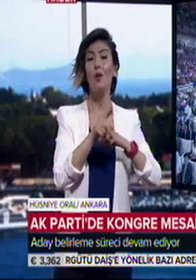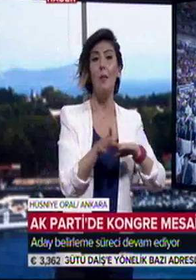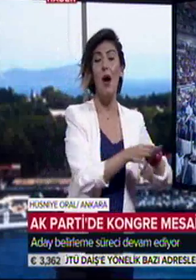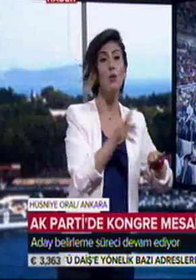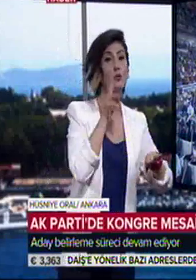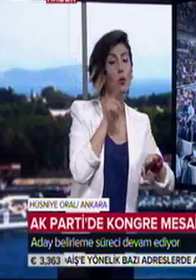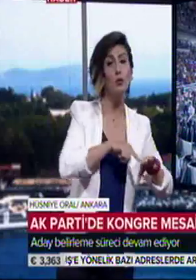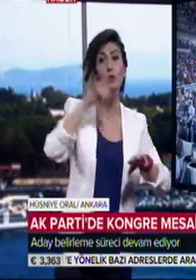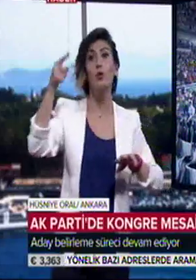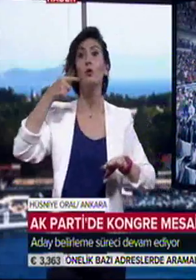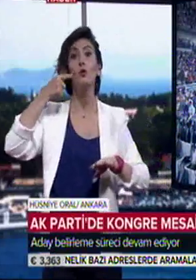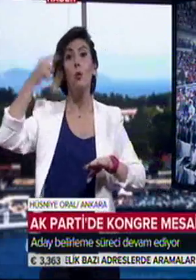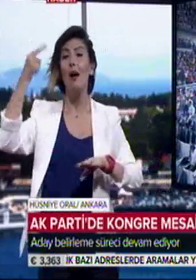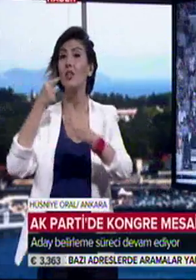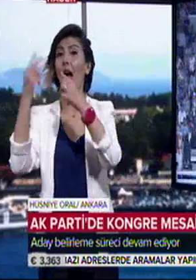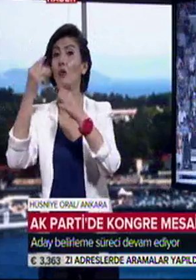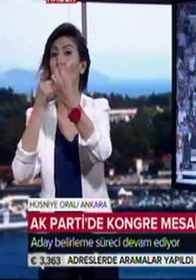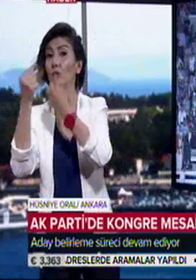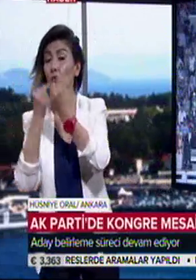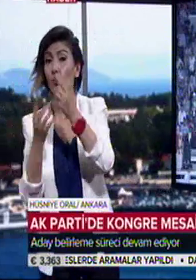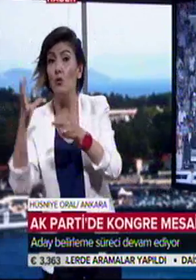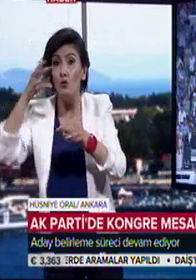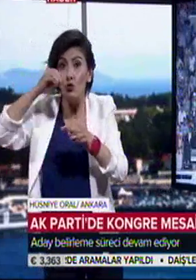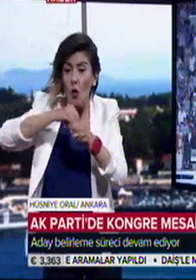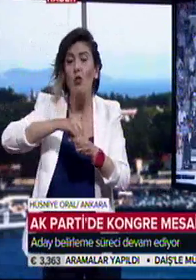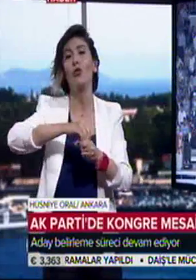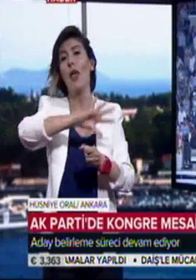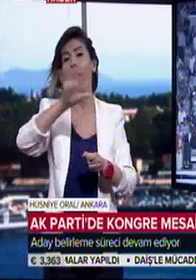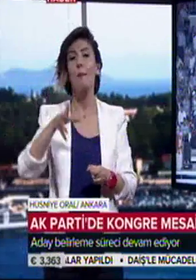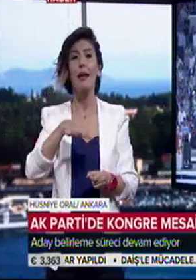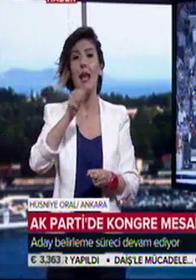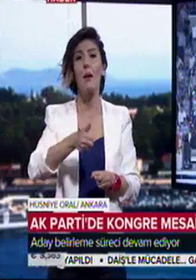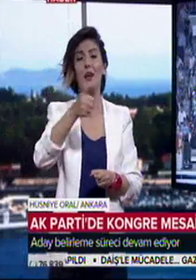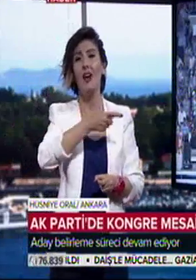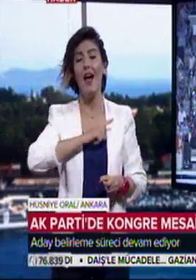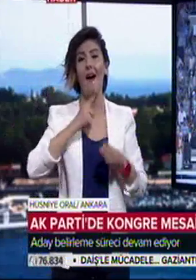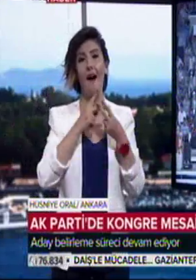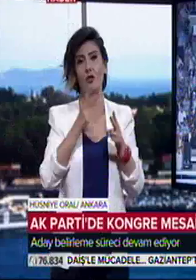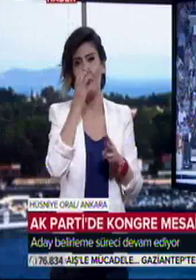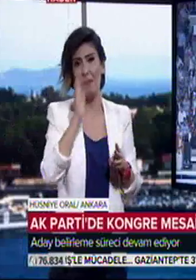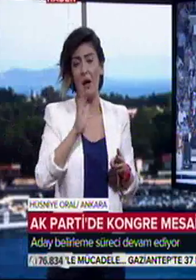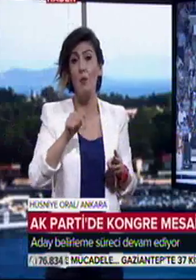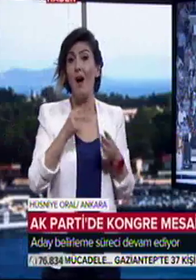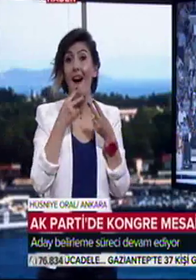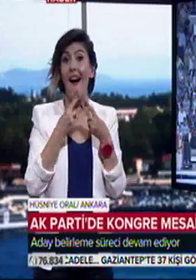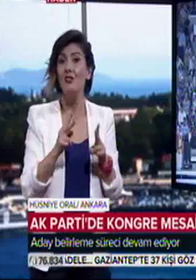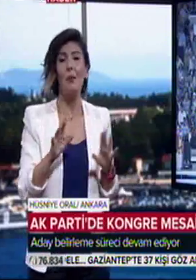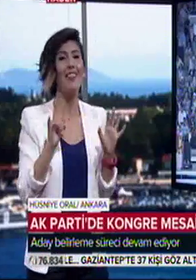yapılacak görüşme sonucunda genel başkan adayının açıklanmasını bekliyoruz. Bu açıklamanın da yarın yapılmasını